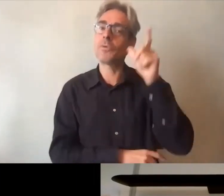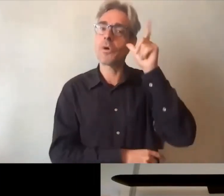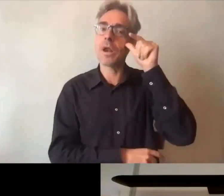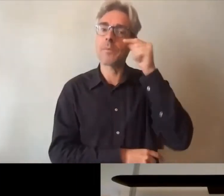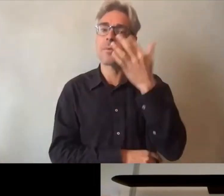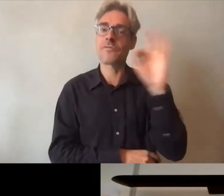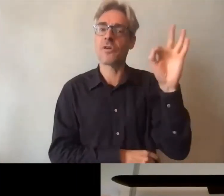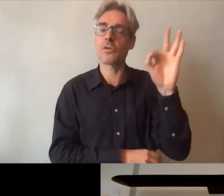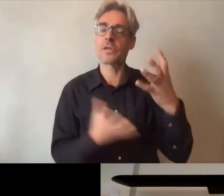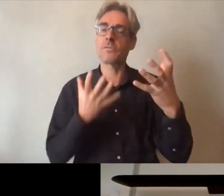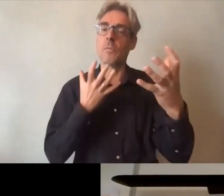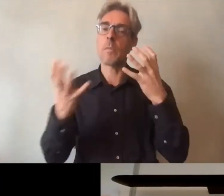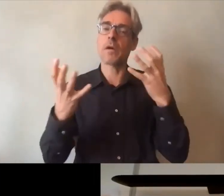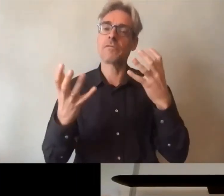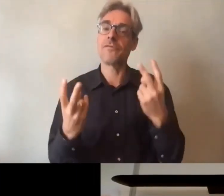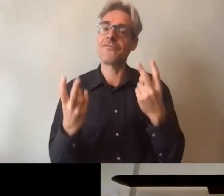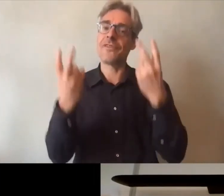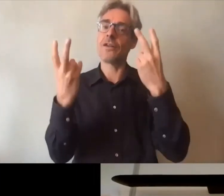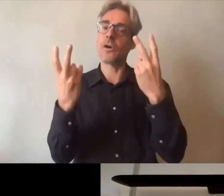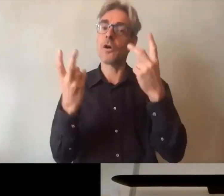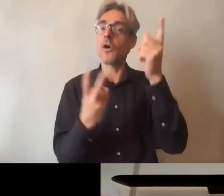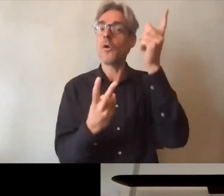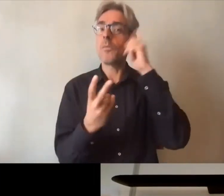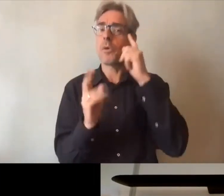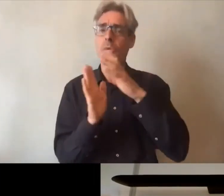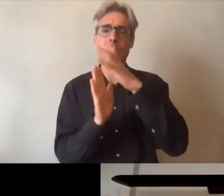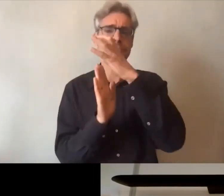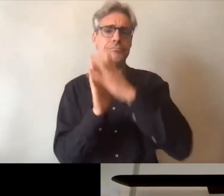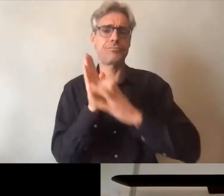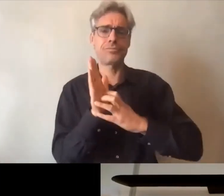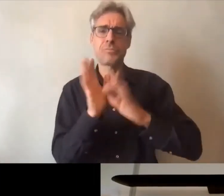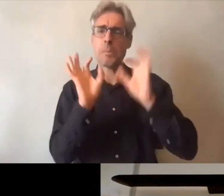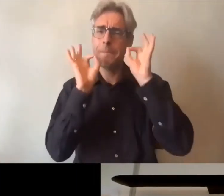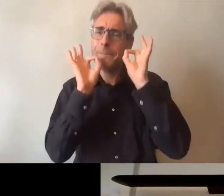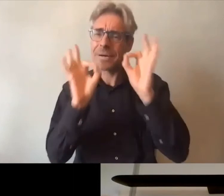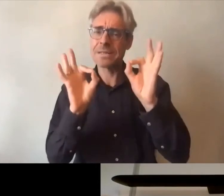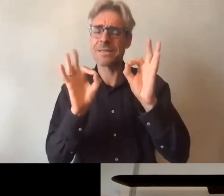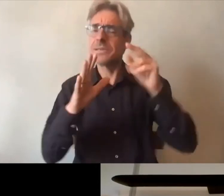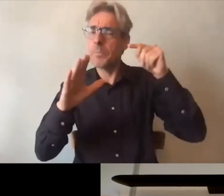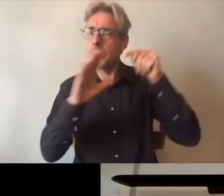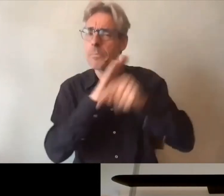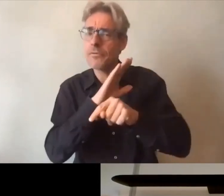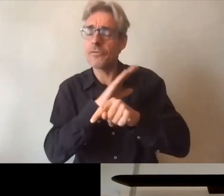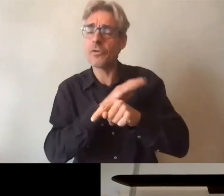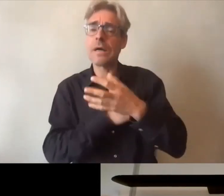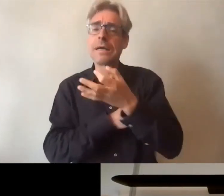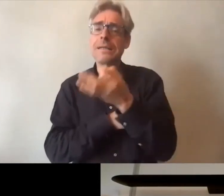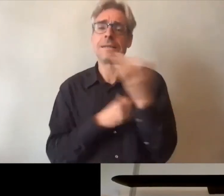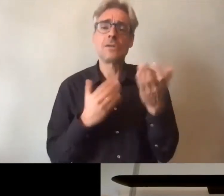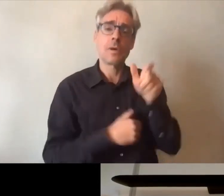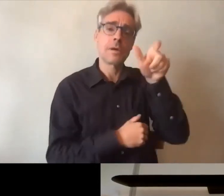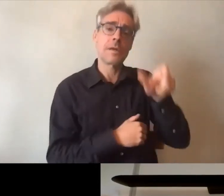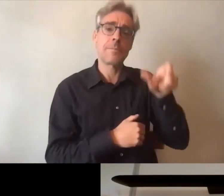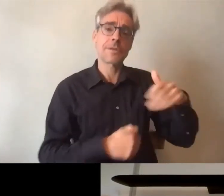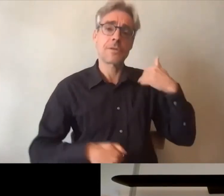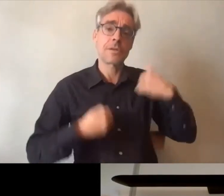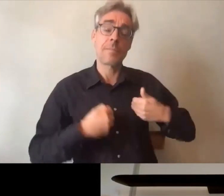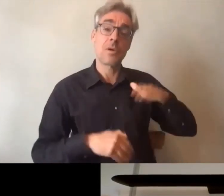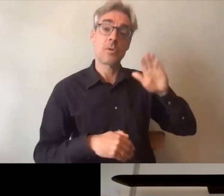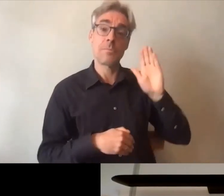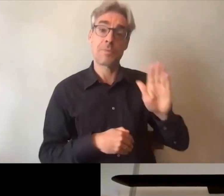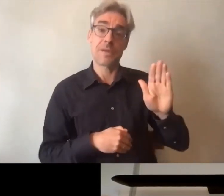en effet elle dit totalement l'essentiel elle dit que les personnes handicapées sont avant tout des personnes